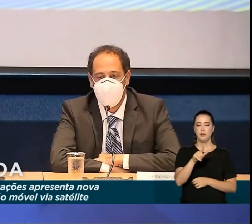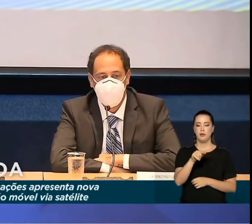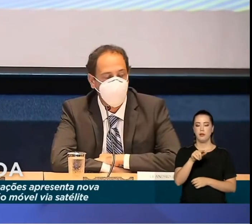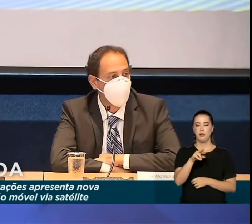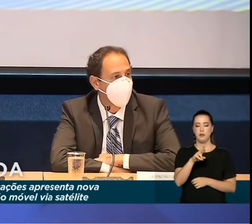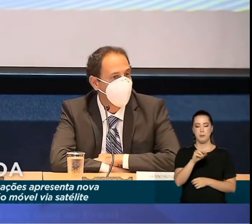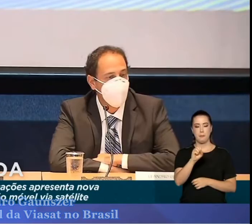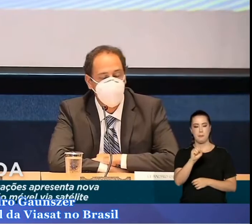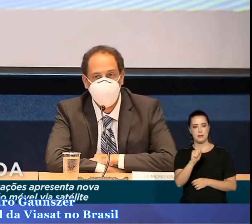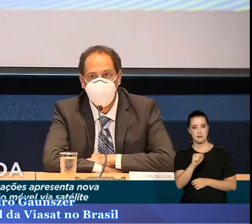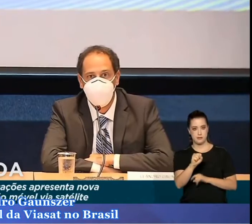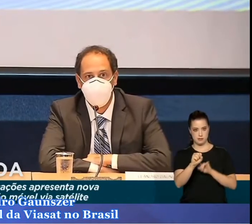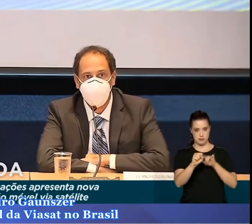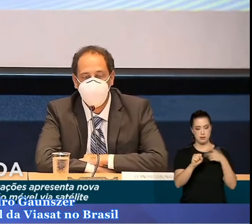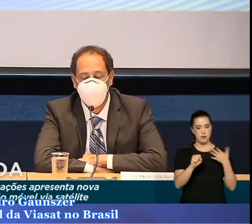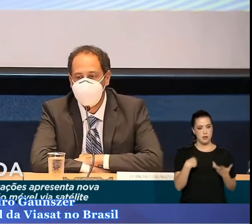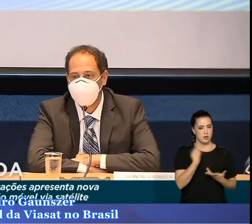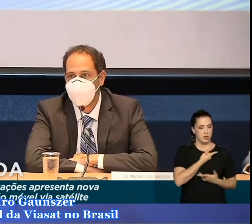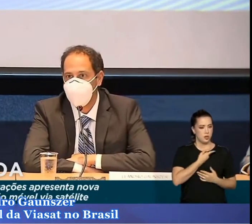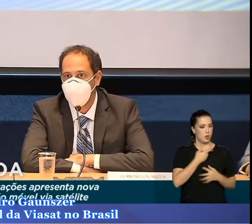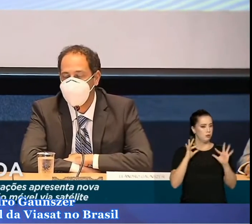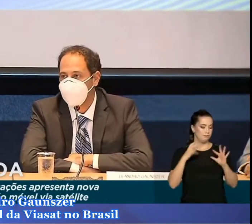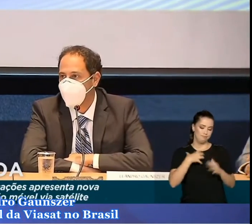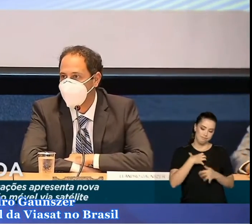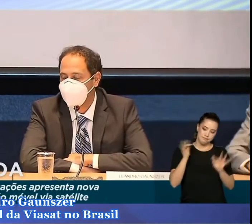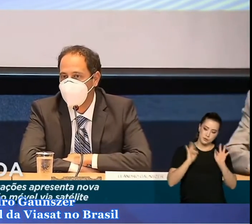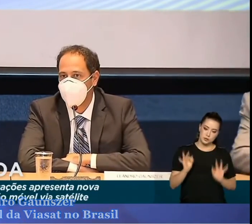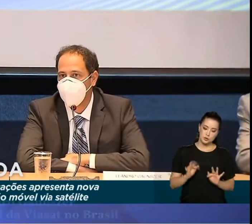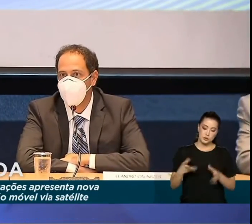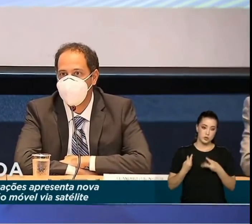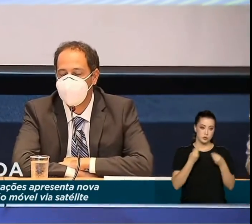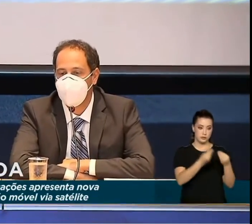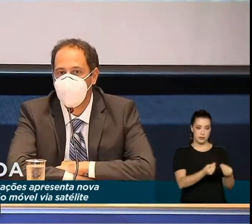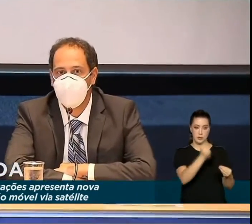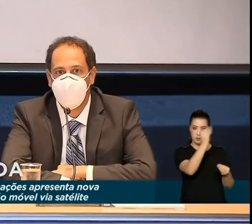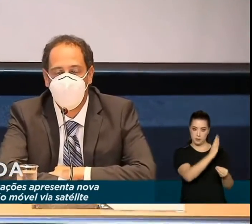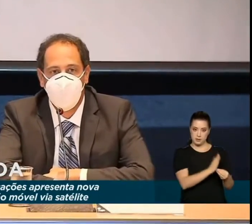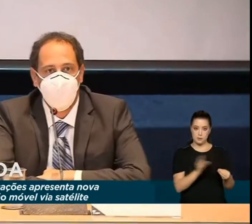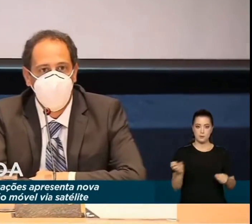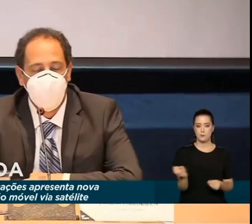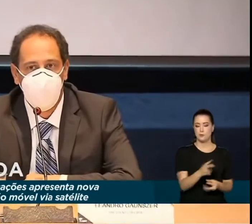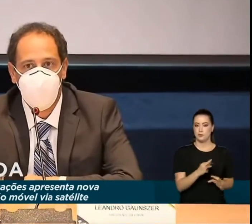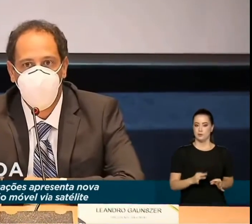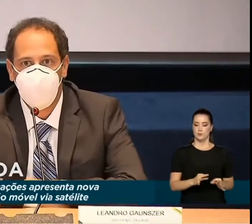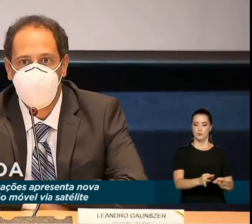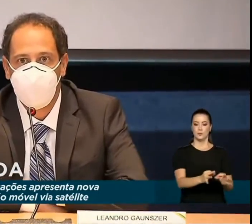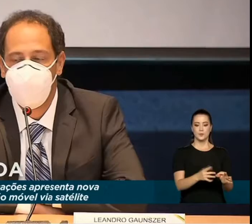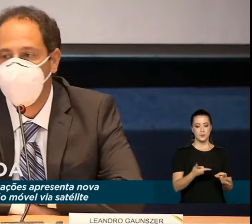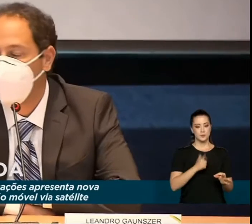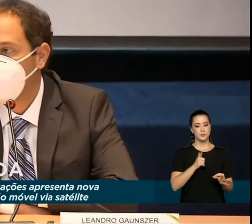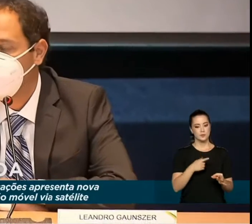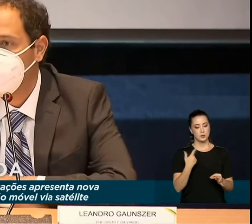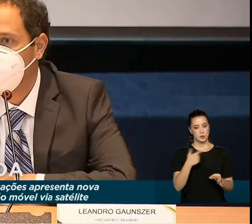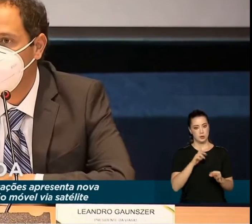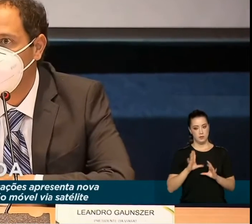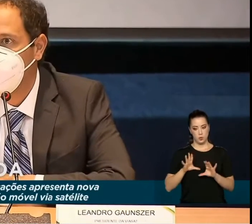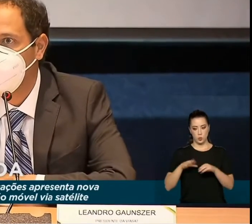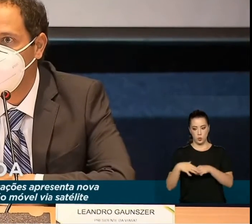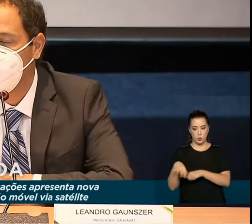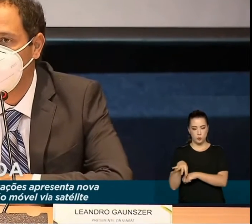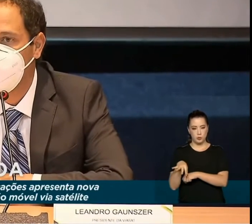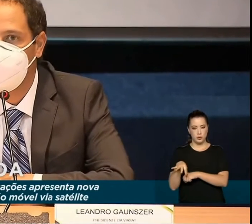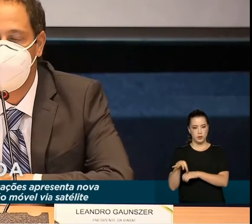A gente está muito feliz de poder trazer para o Brasil essa inovação. A gente trouxe engenheiros aqui